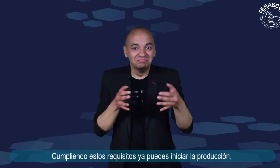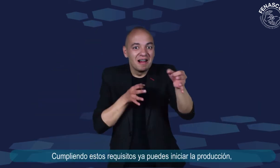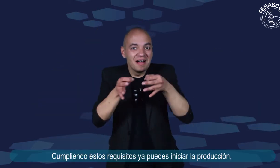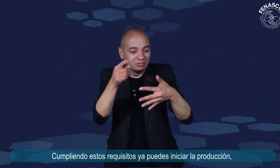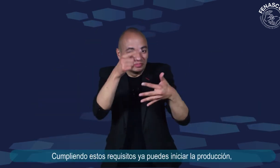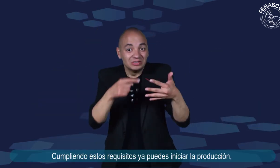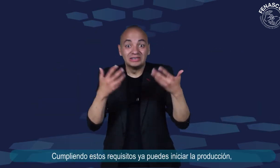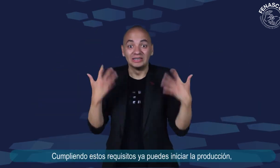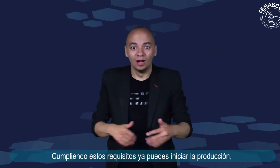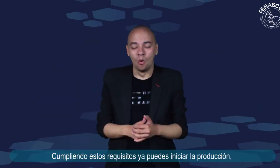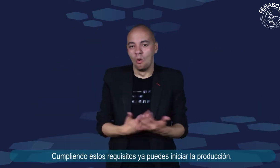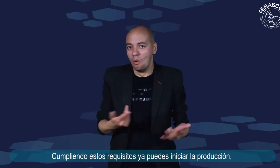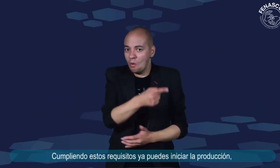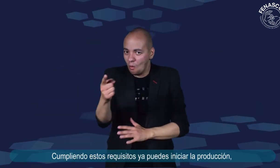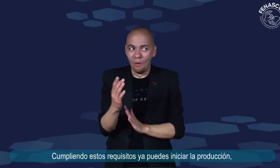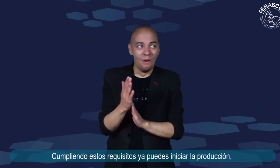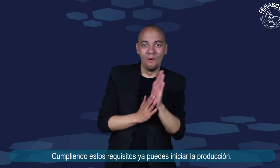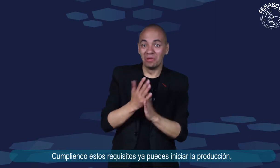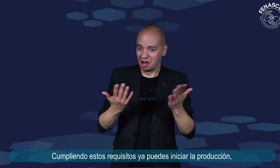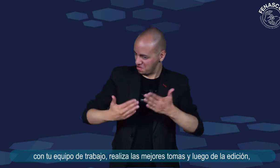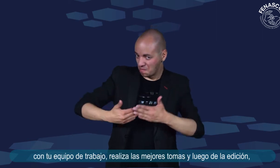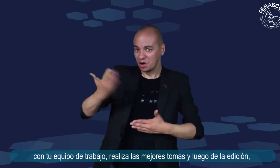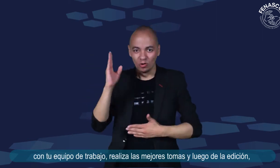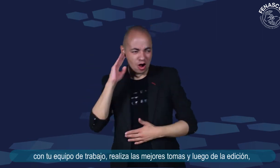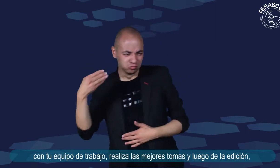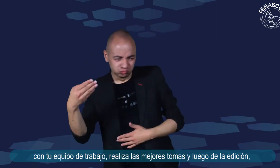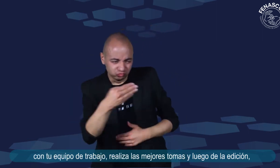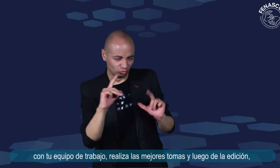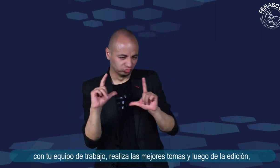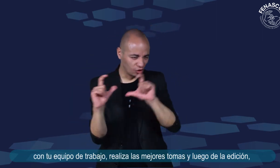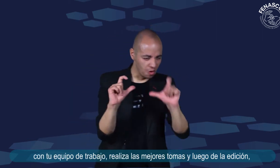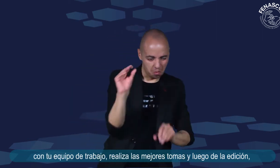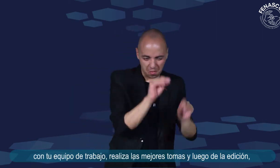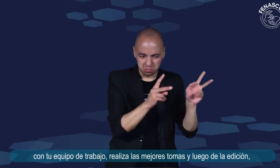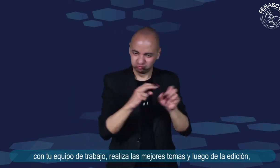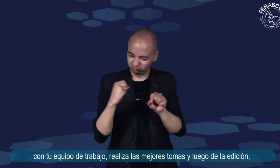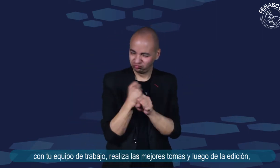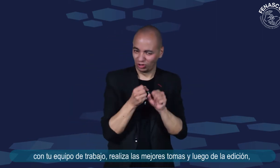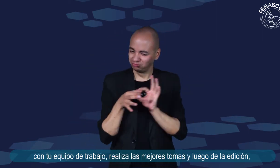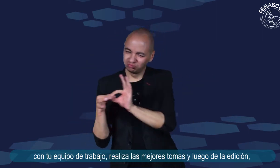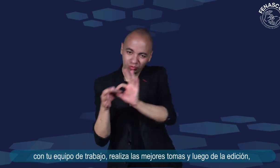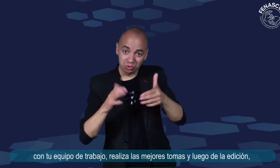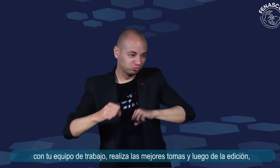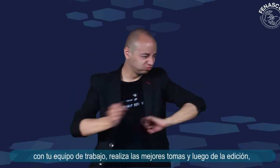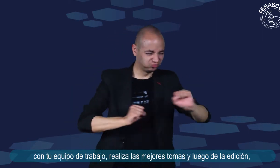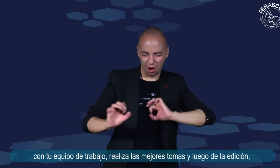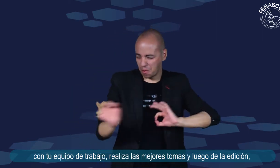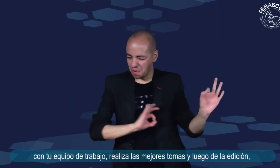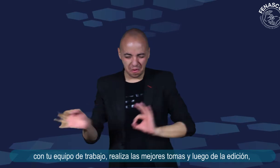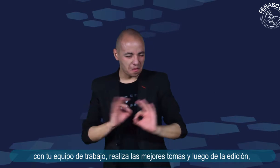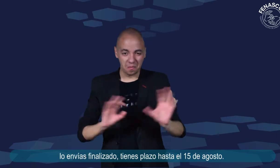Cumpliendo estos requisitos ya puedes iniciar la producción con tu equipo de trabajo. Realiza las mejores tomas y luego de la